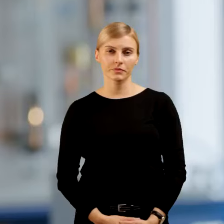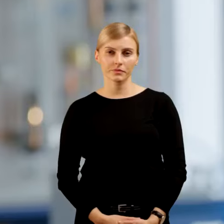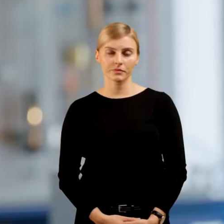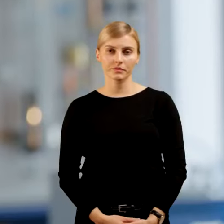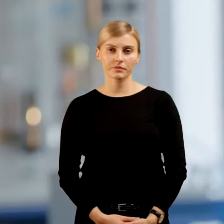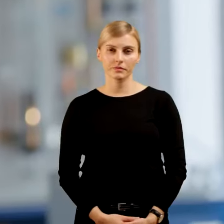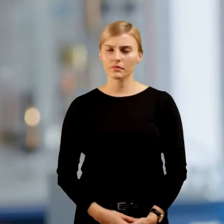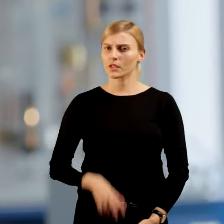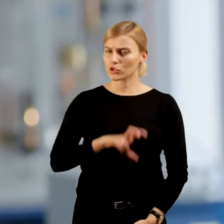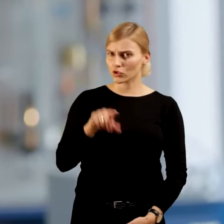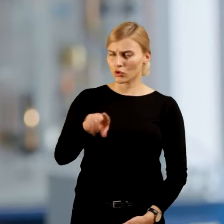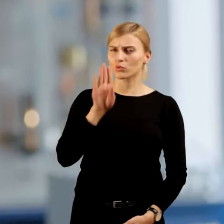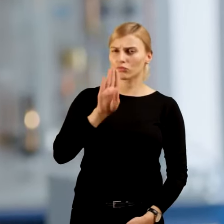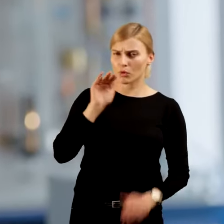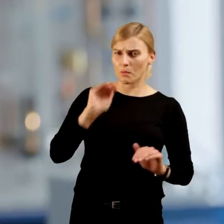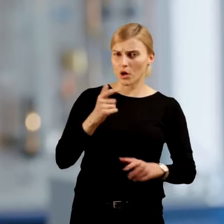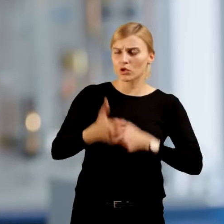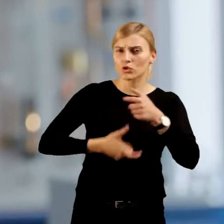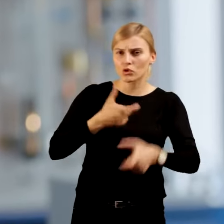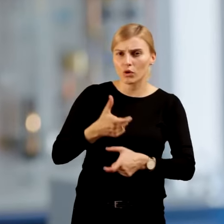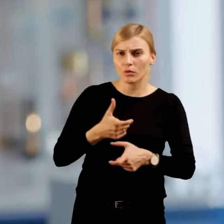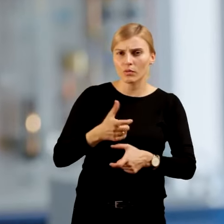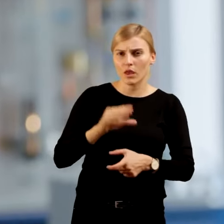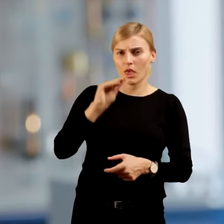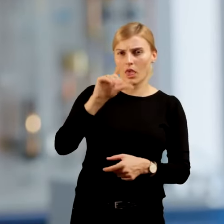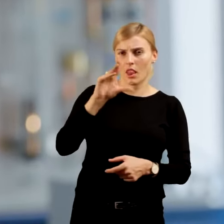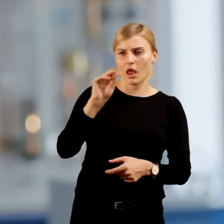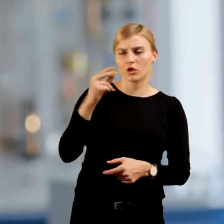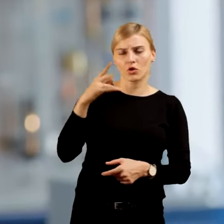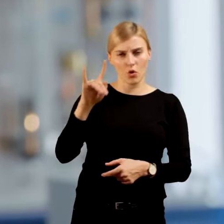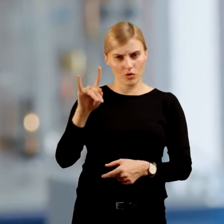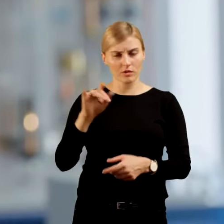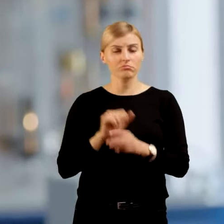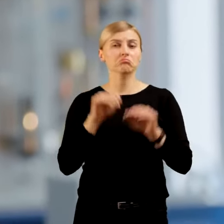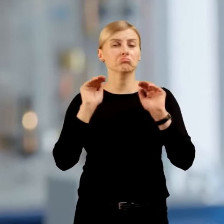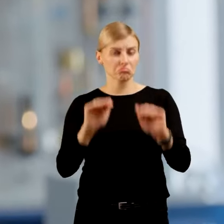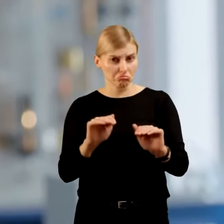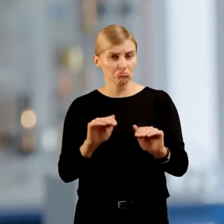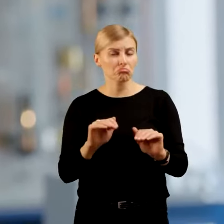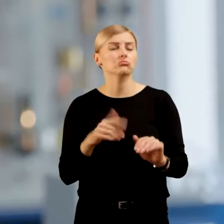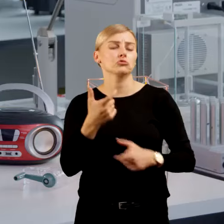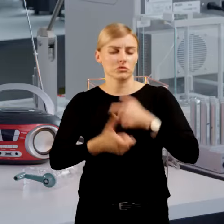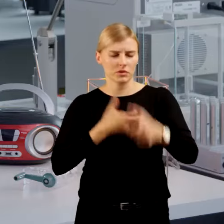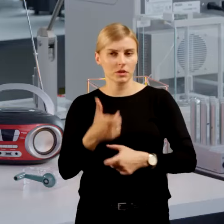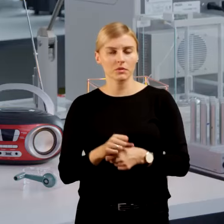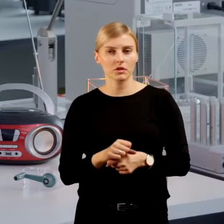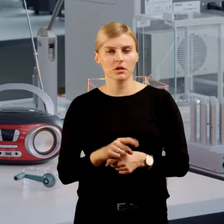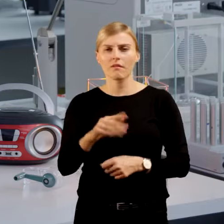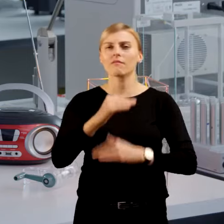A czy to samo można byłoby zrobić z elektronami? Okazuje się, że tak. Wystarczy tylko, że